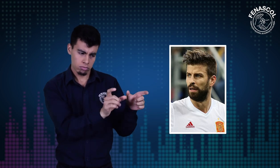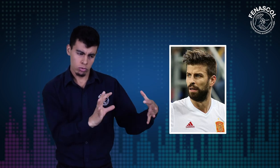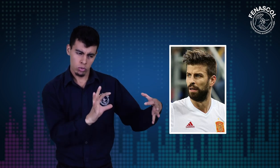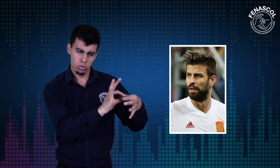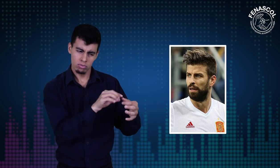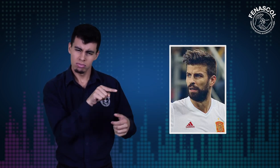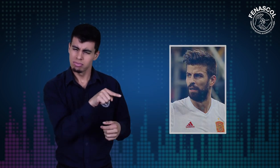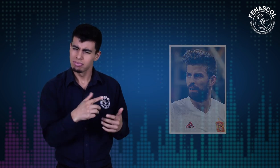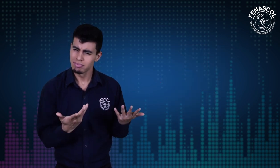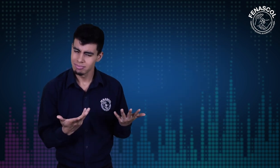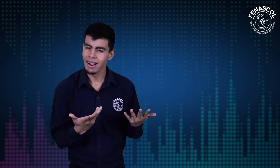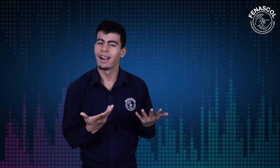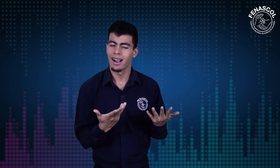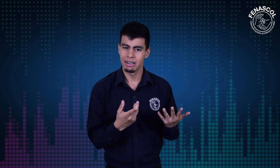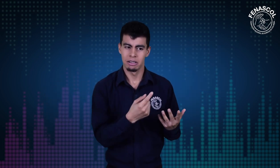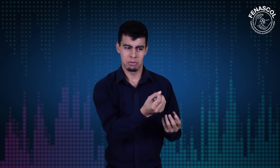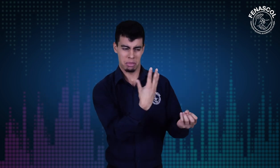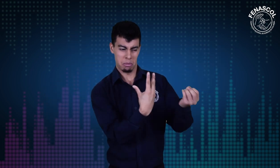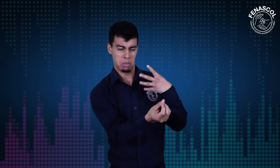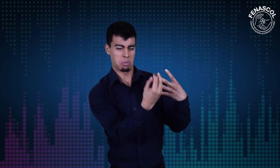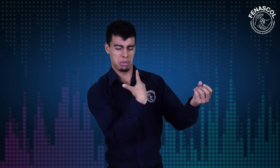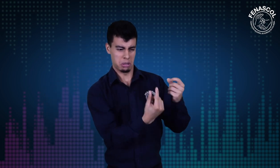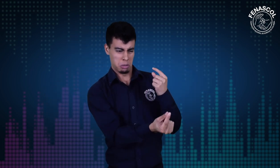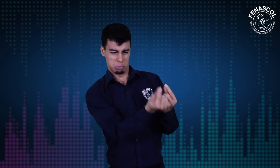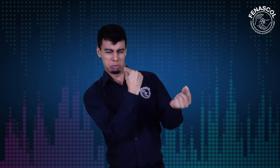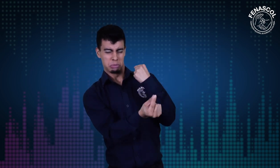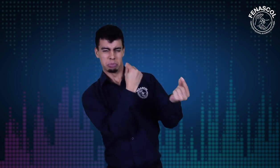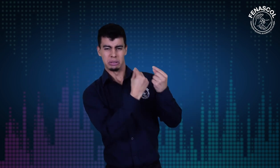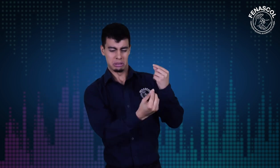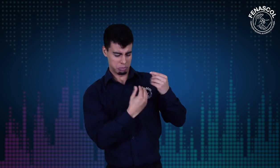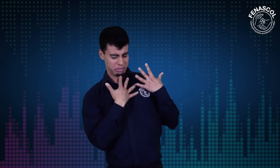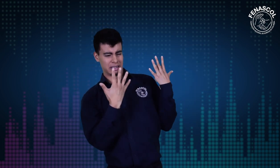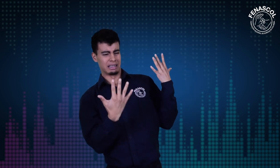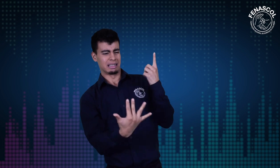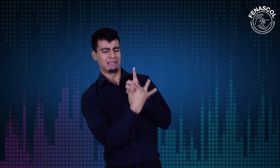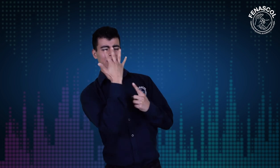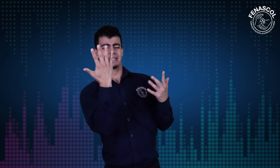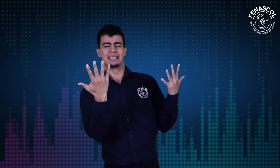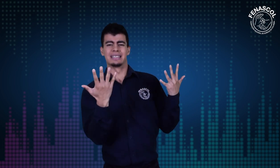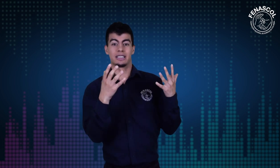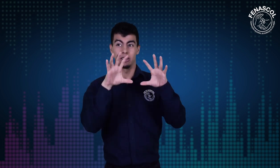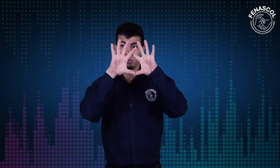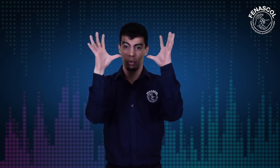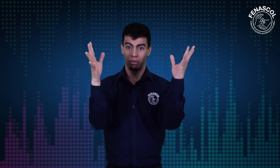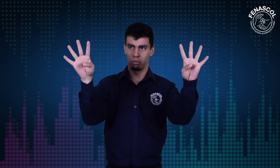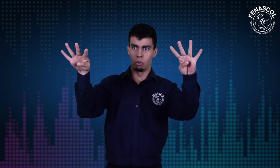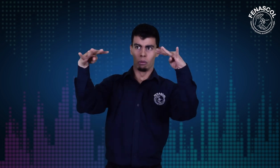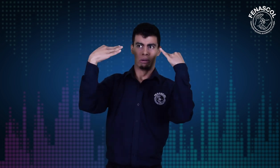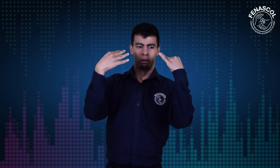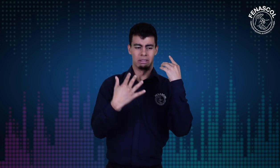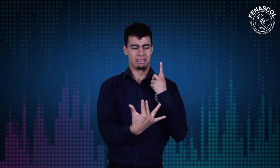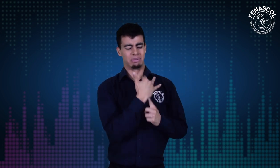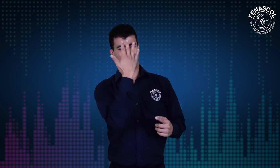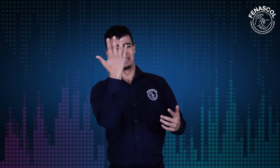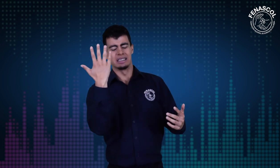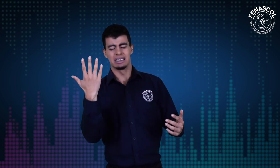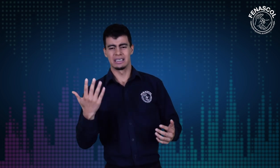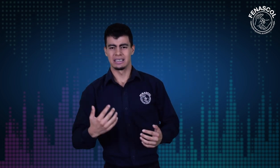exesposo de Shakira y también alude a esas críticas y a la mirada de todo el mundo por sus